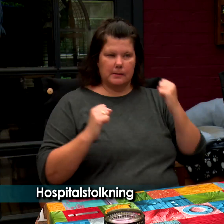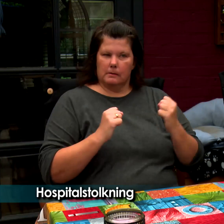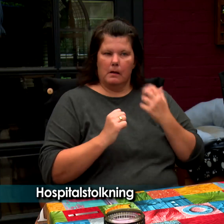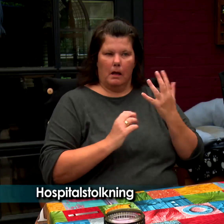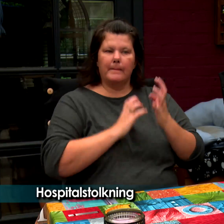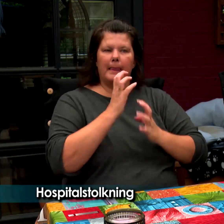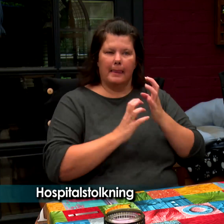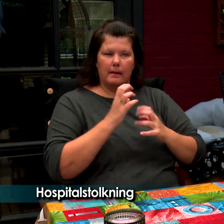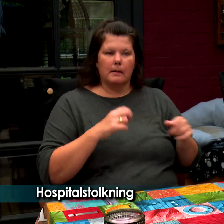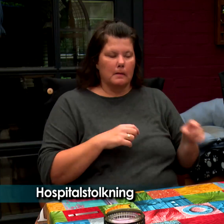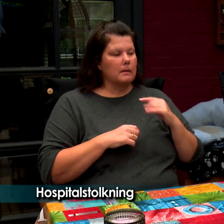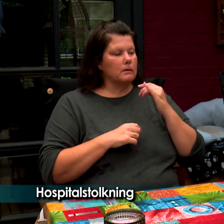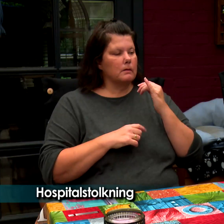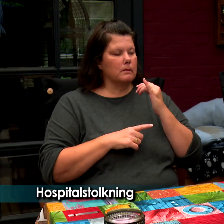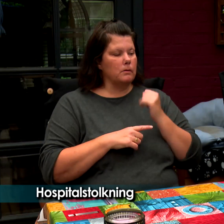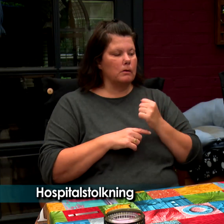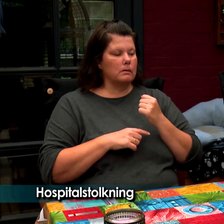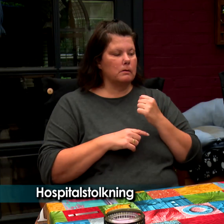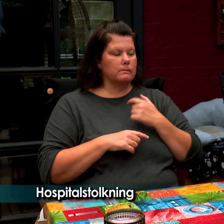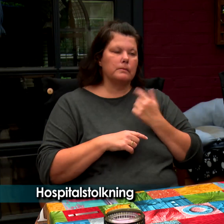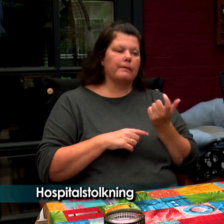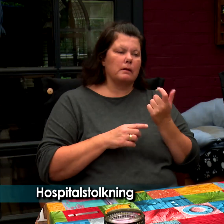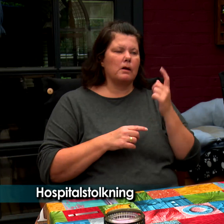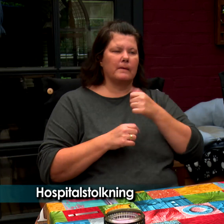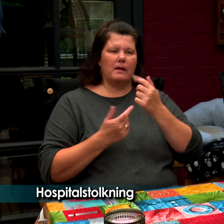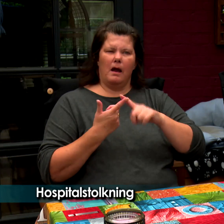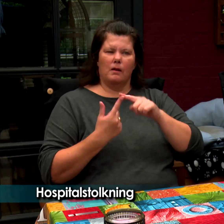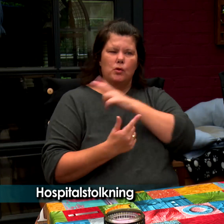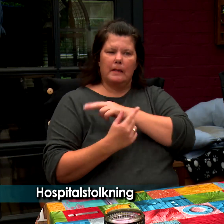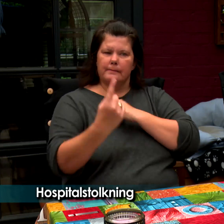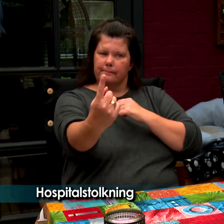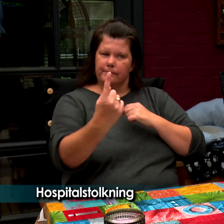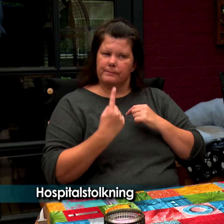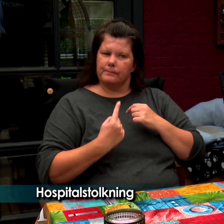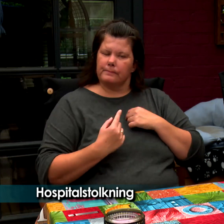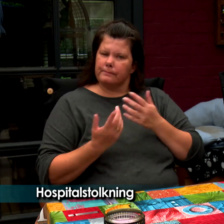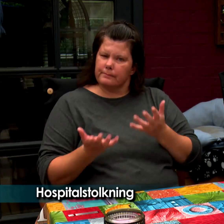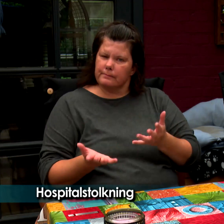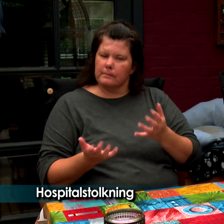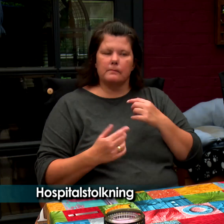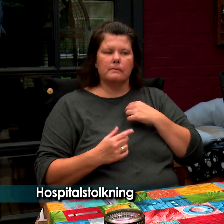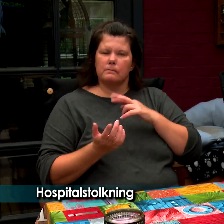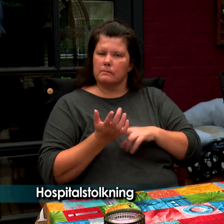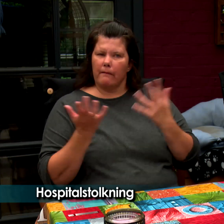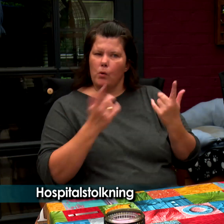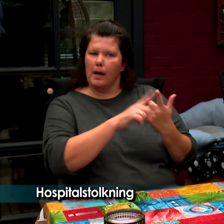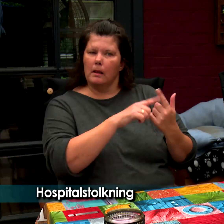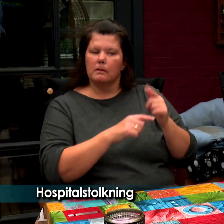umuligt. Hver gang jeg prøvede at få kontakt med ham, blev han rasende, fordi han havde så ondt. Så jeg ventede, og så på et tidspunkt kom der en anden